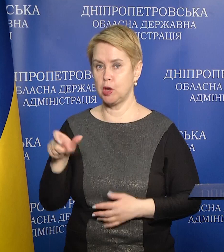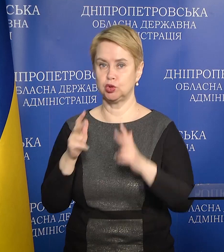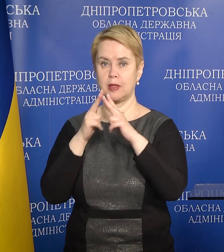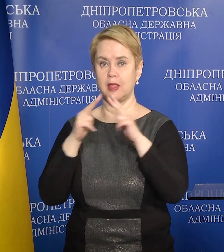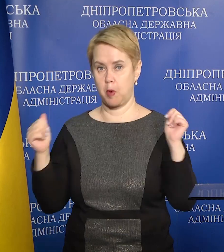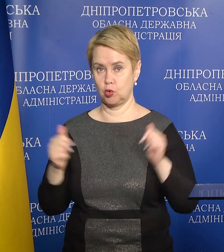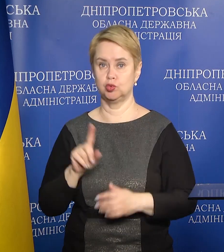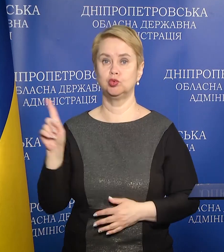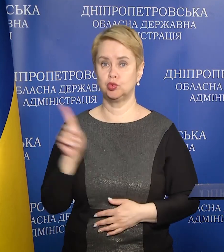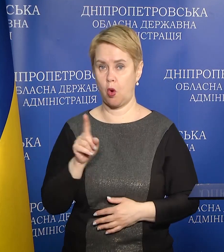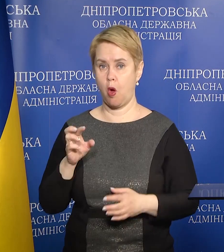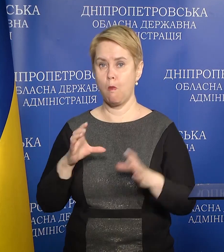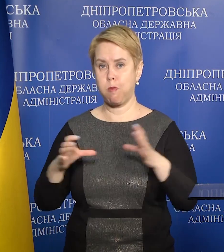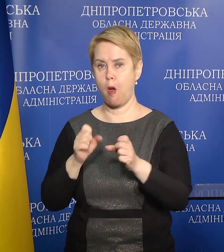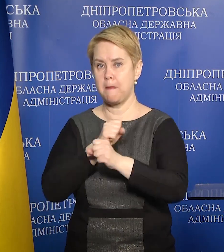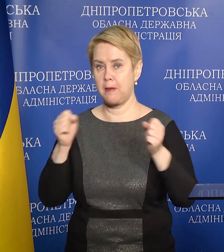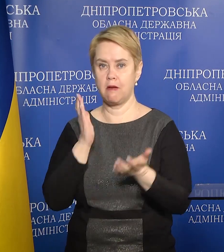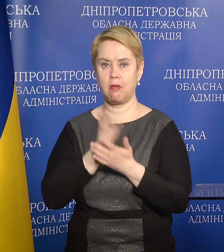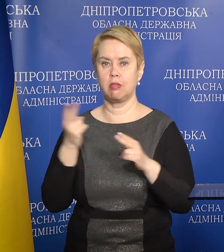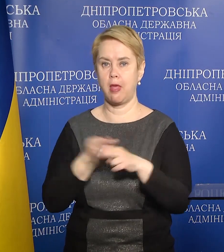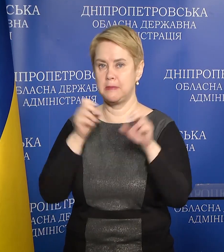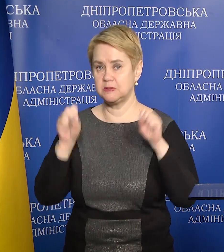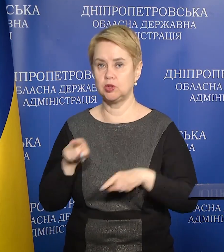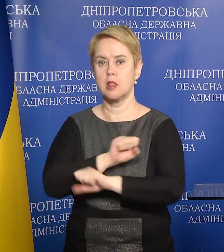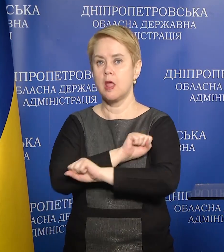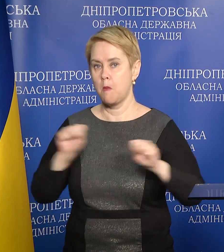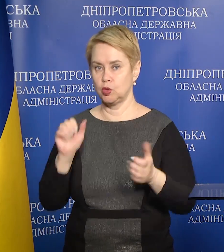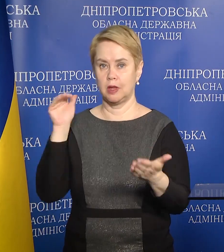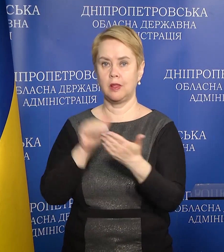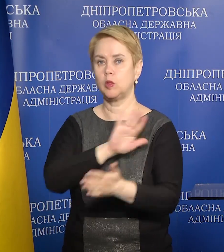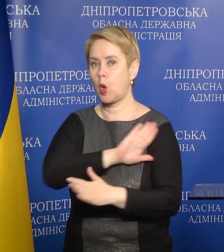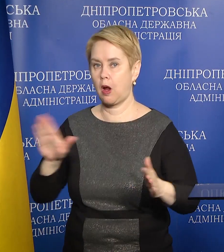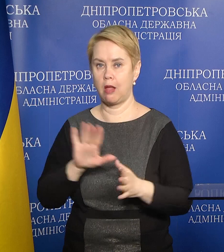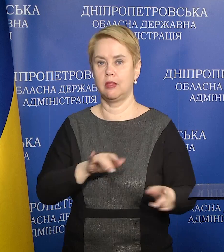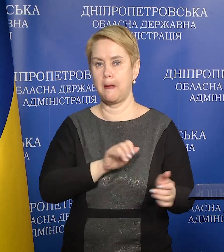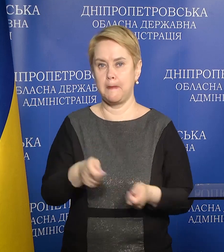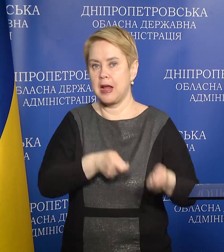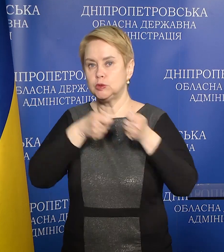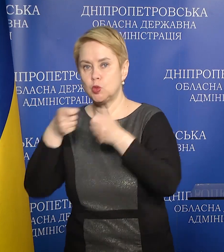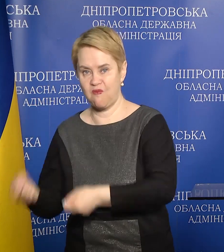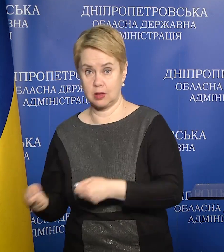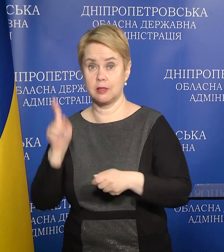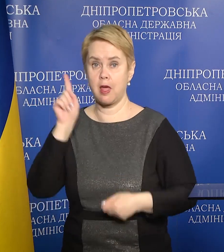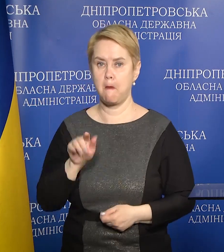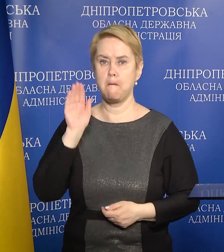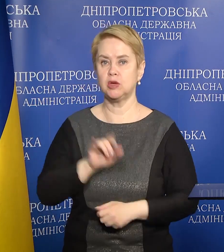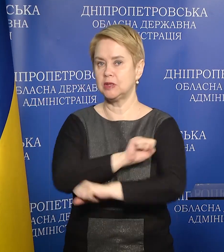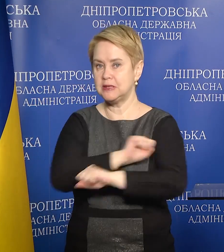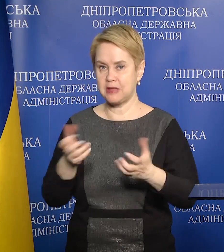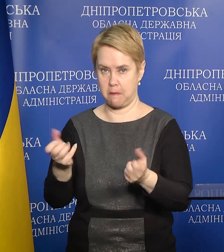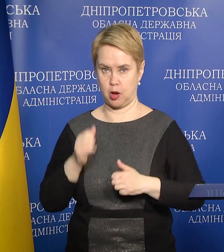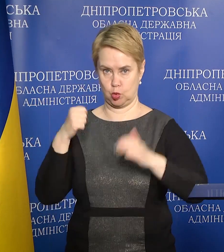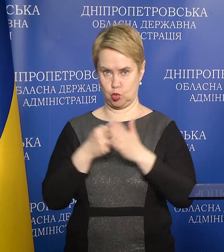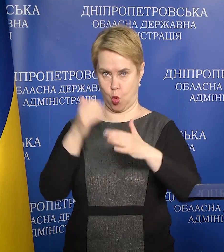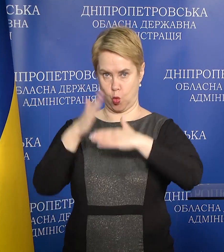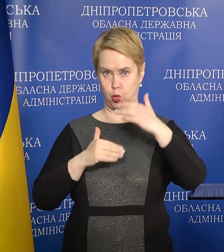Дніпропетровщини, що боєприпаси є небезпечними. Їх не можна не торкатися, не пересувати і тим паче не можна брати